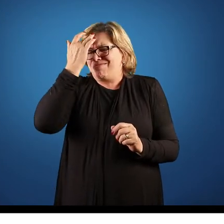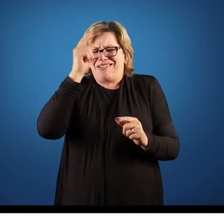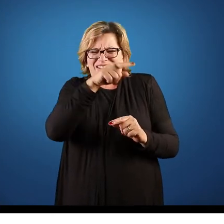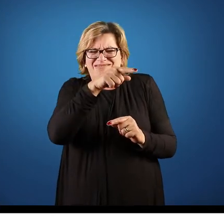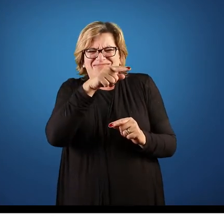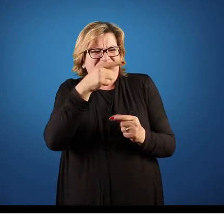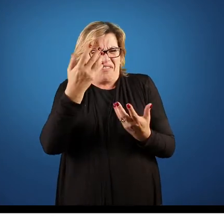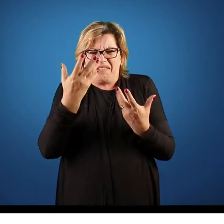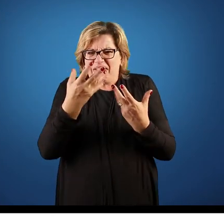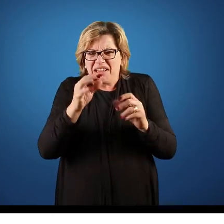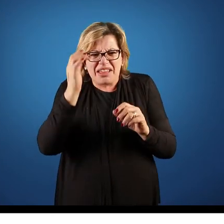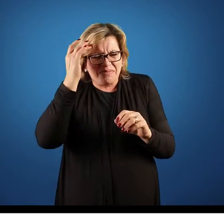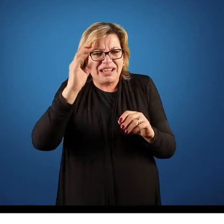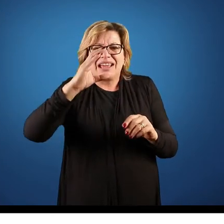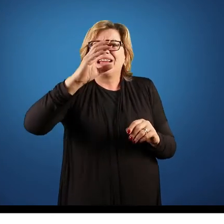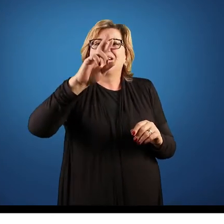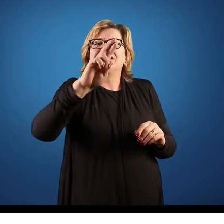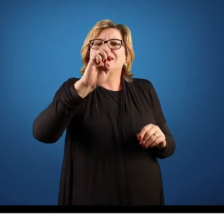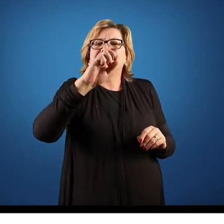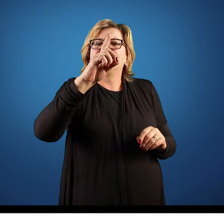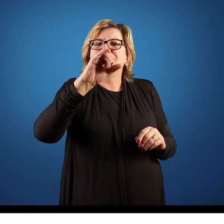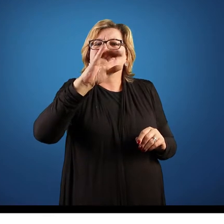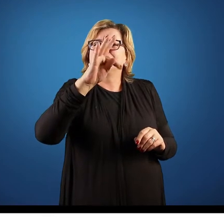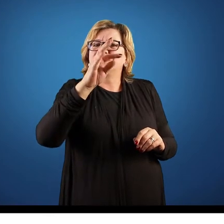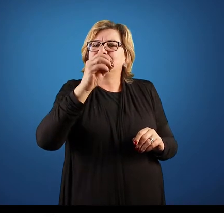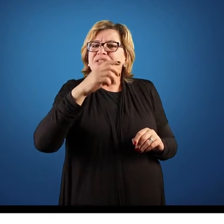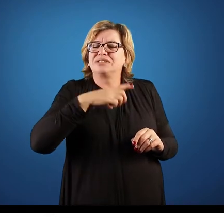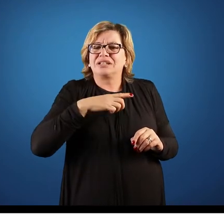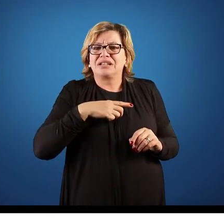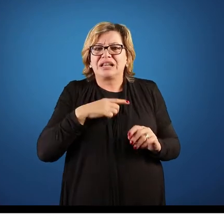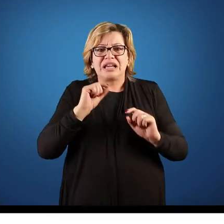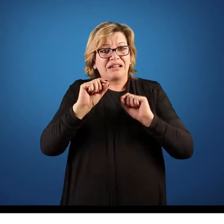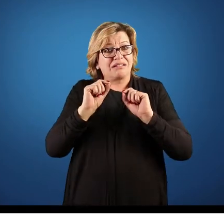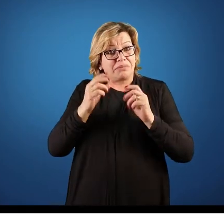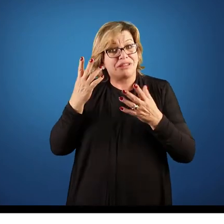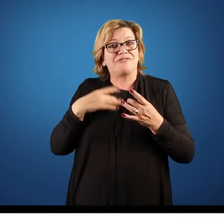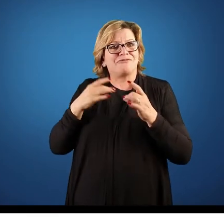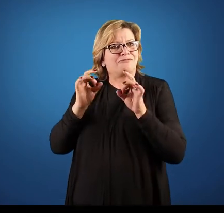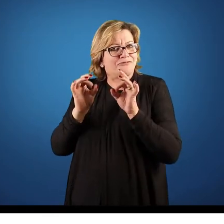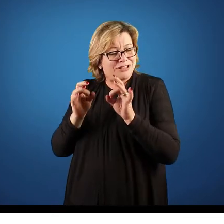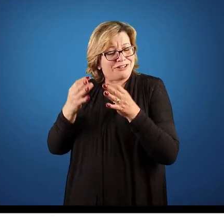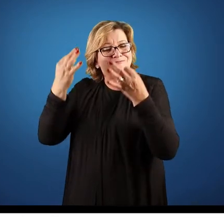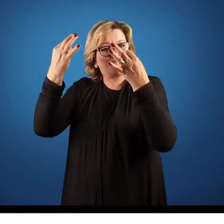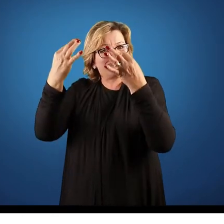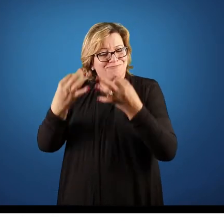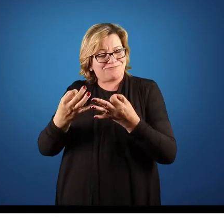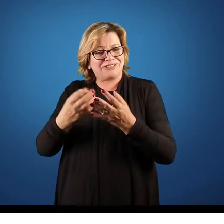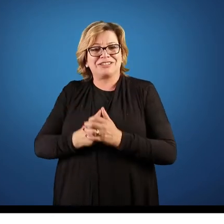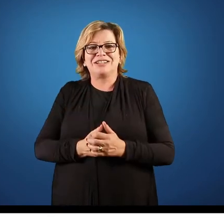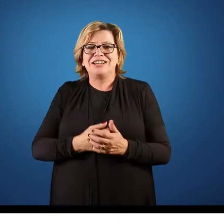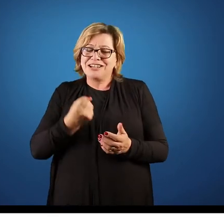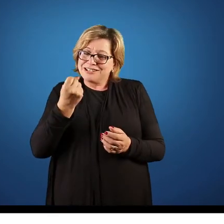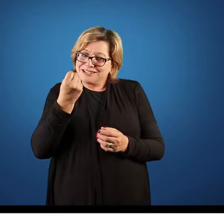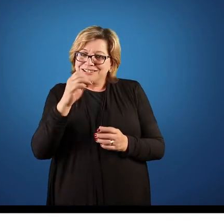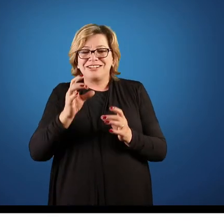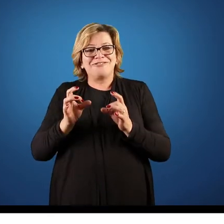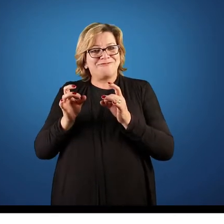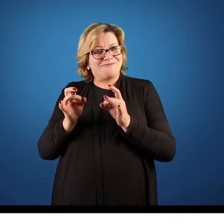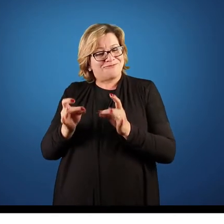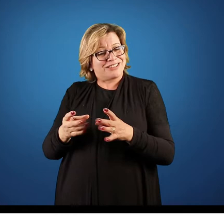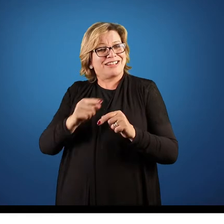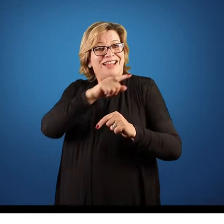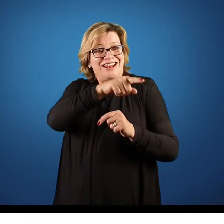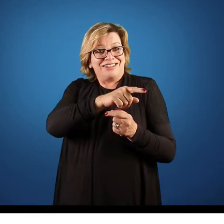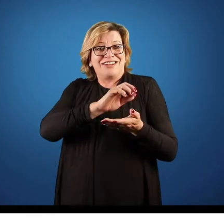crédito na empresa ou não. Não interessa para ele. Ele quer saber se a venda realmente foi efetuada ou não. Se ela foi efetuada,